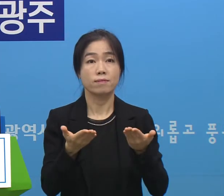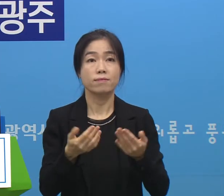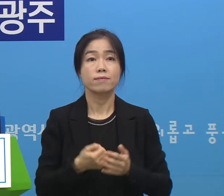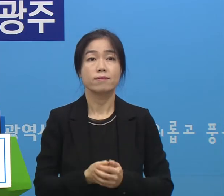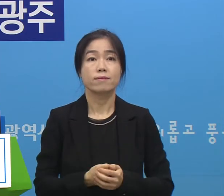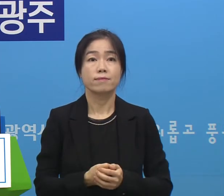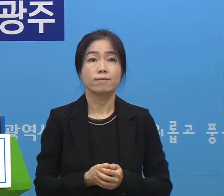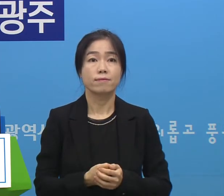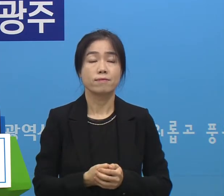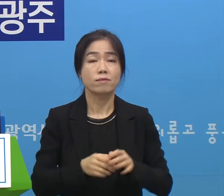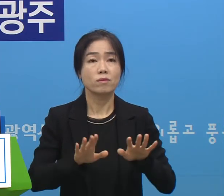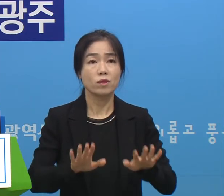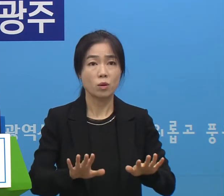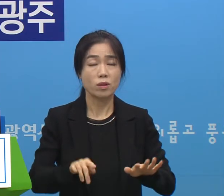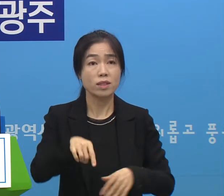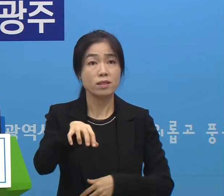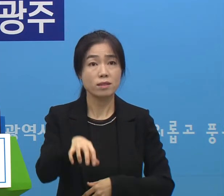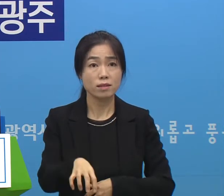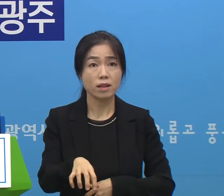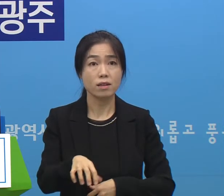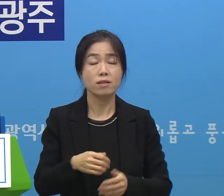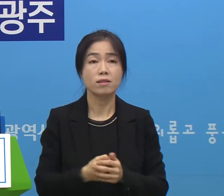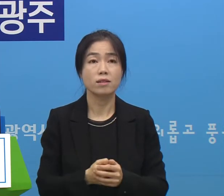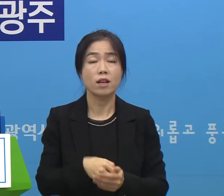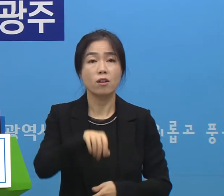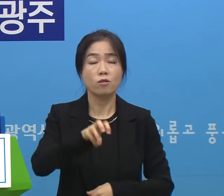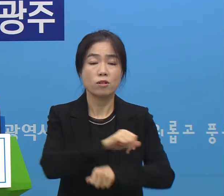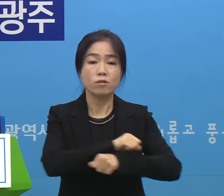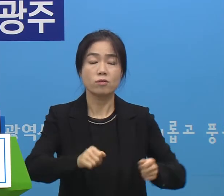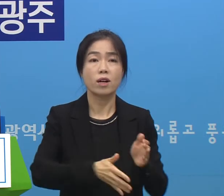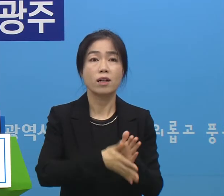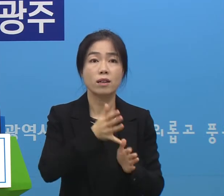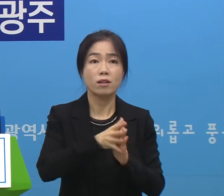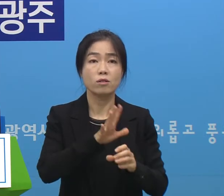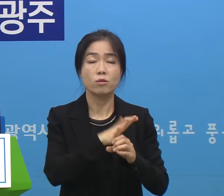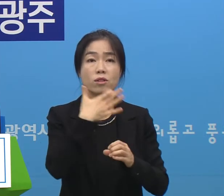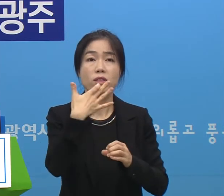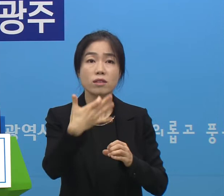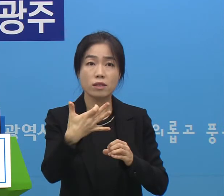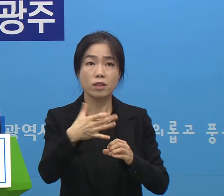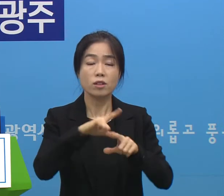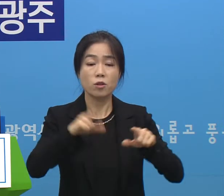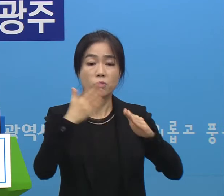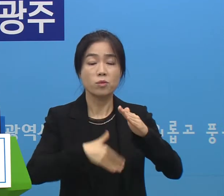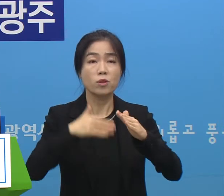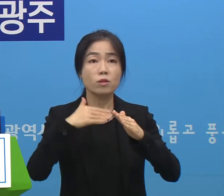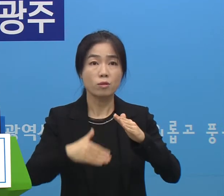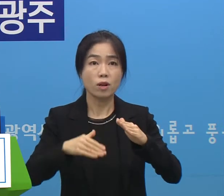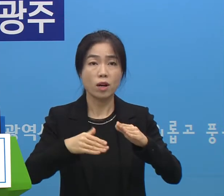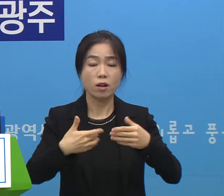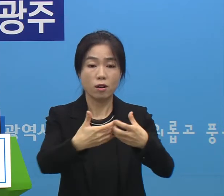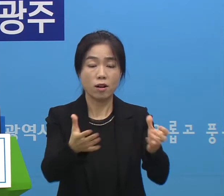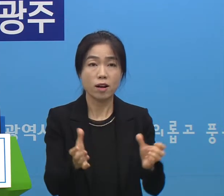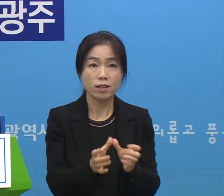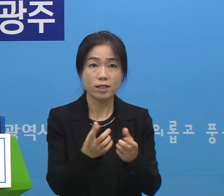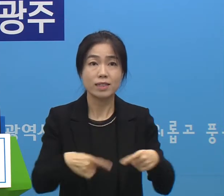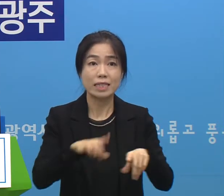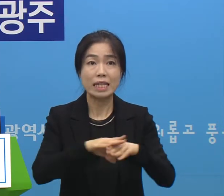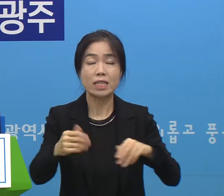오늘 이 자리에는 우리 강주광역시 코로나19 민간 공동대책위원회